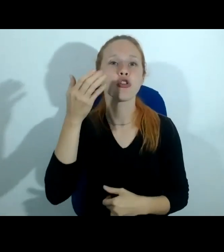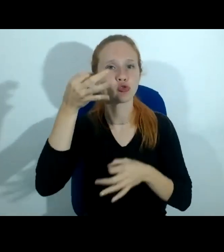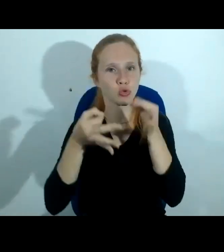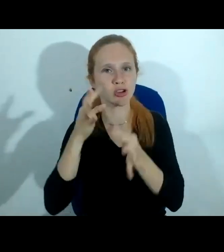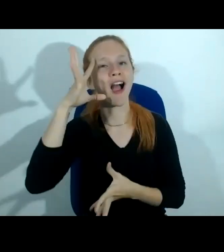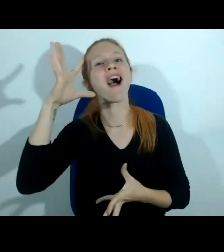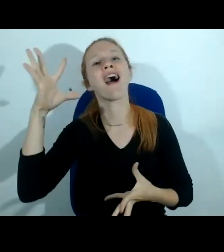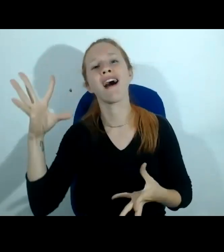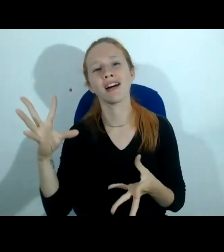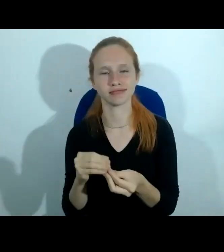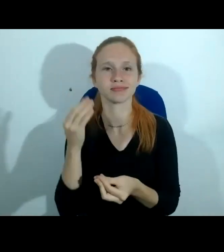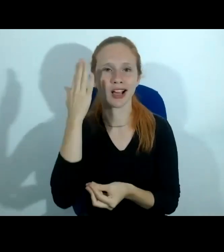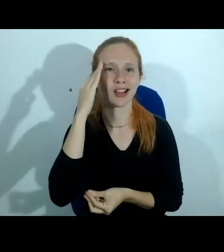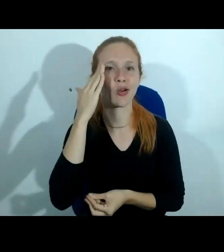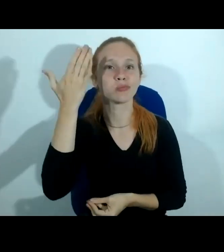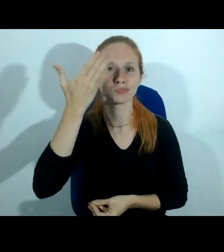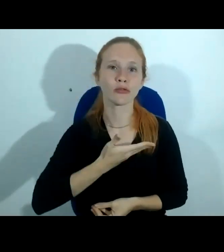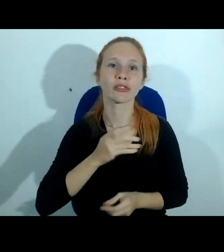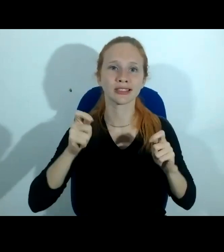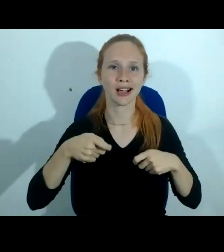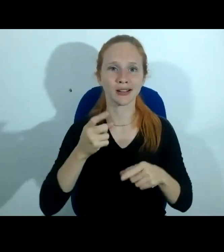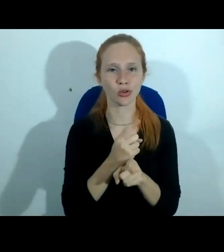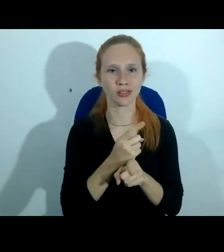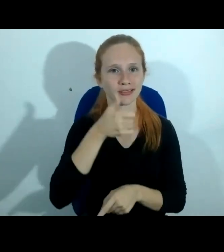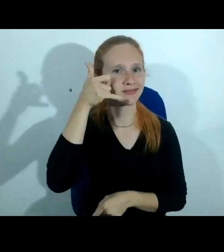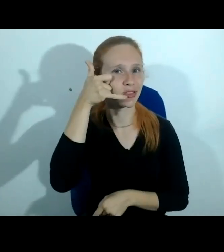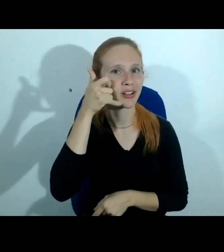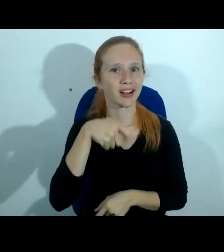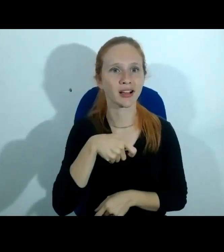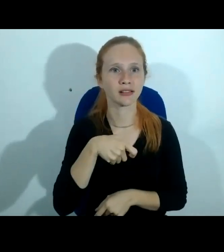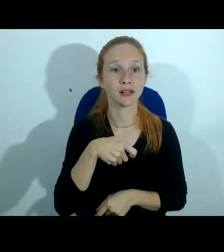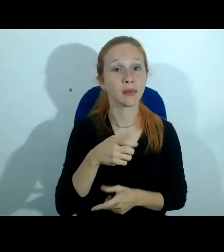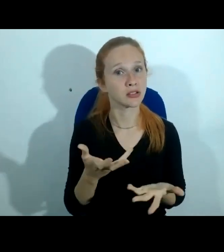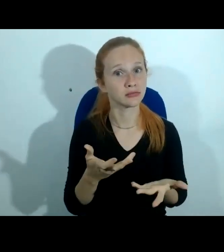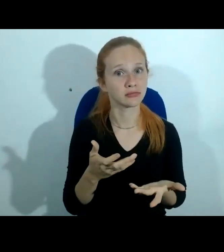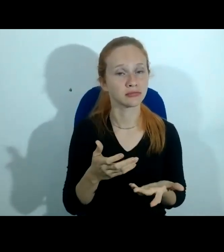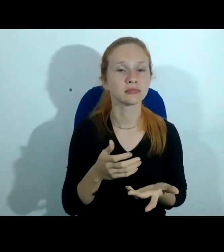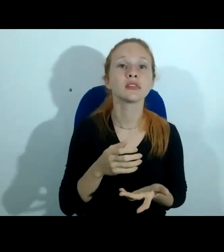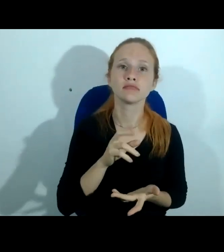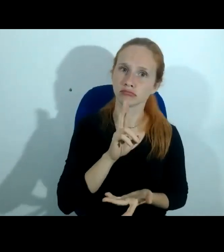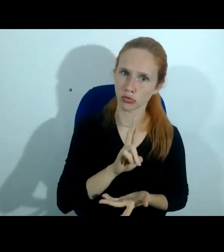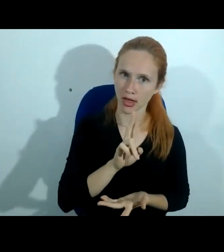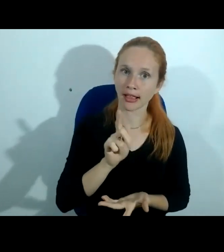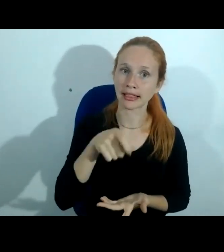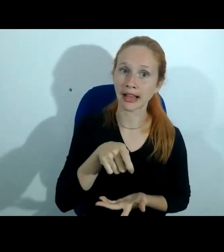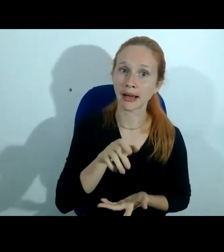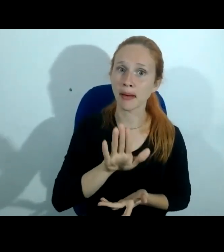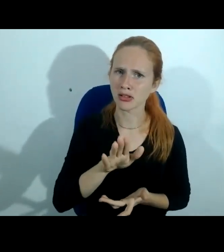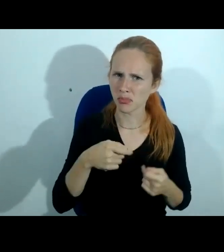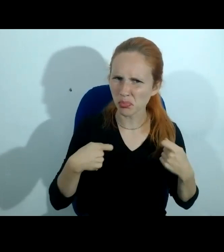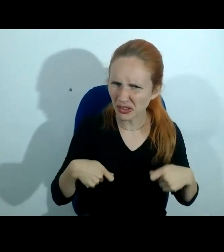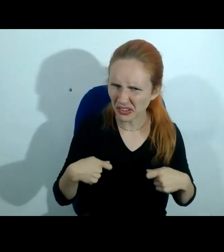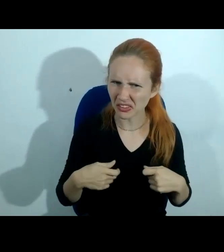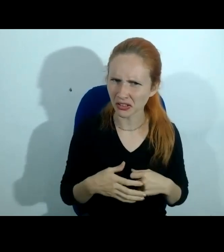pretendida ela vai ser útil à investigação mas não basta a prova ser útil a adequação ela tem que ser também necessária quer dizer não